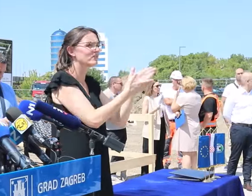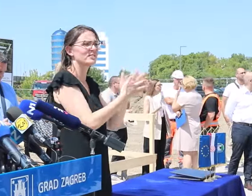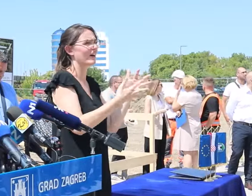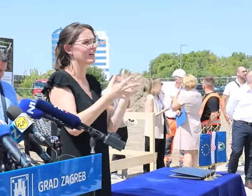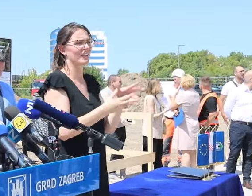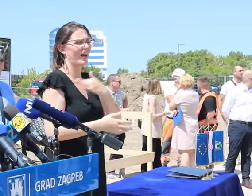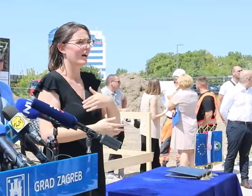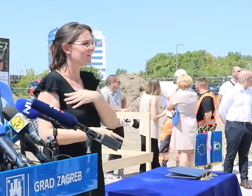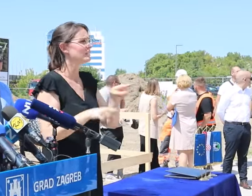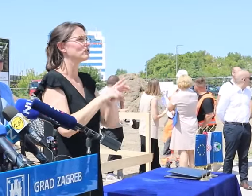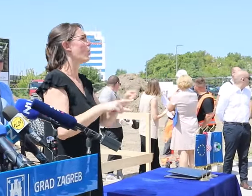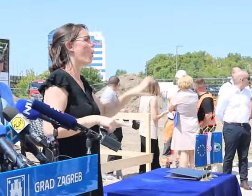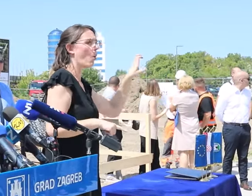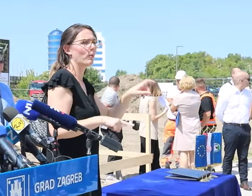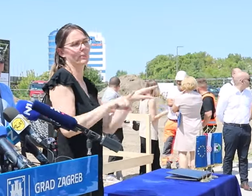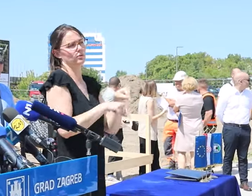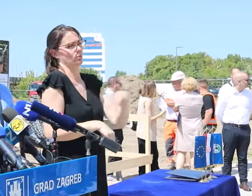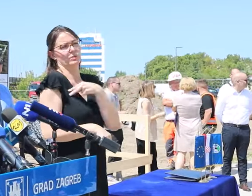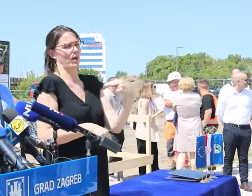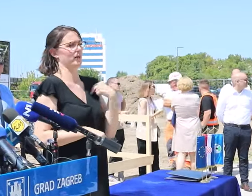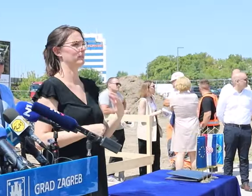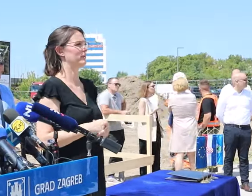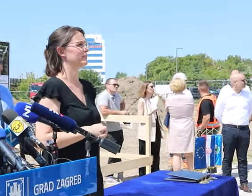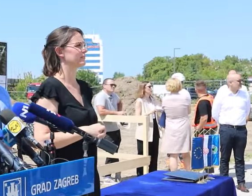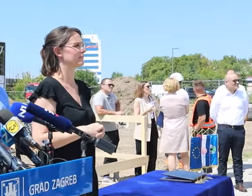Hrvatskoj, tako u svakom gradu u Evropi, tako i u Zagredu. Hvala.